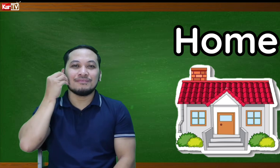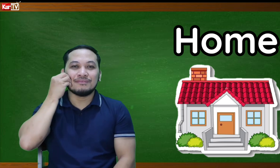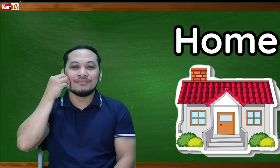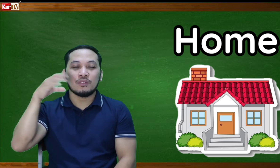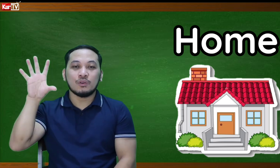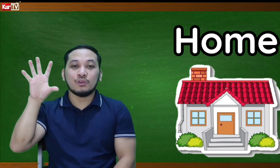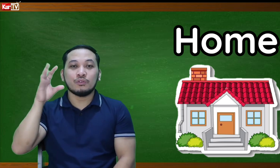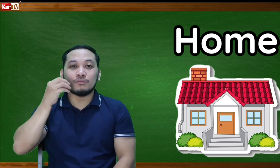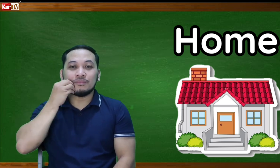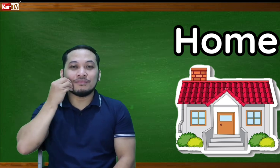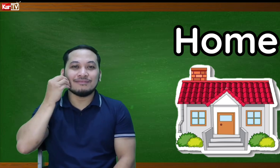Home.